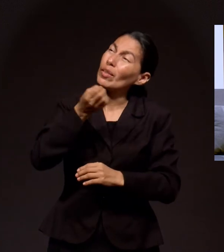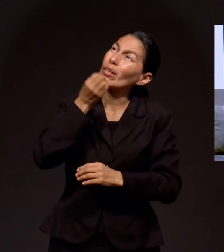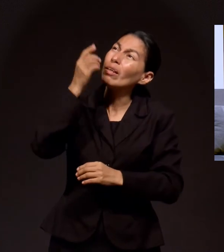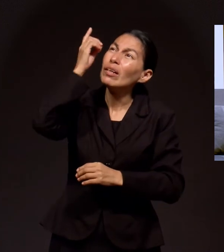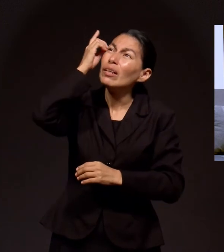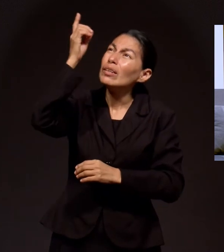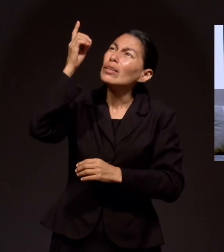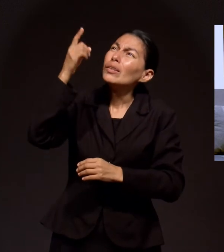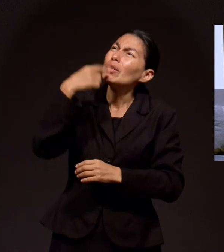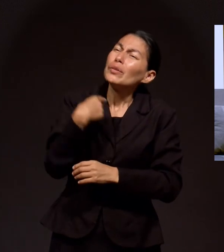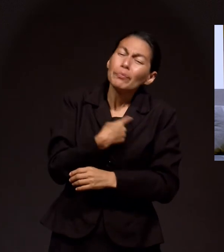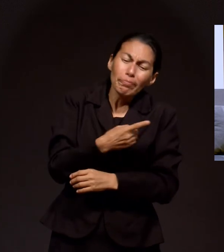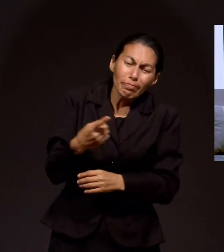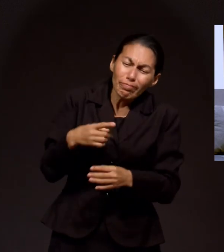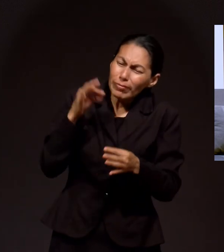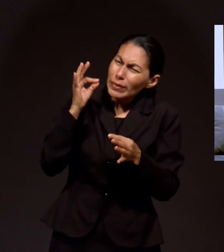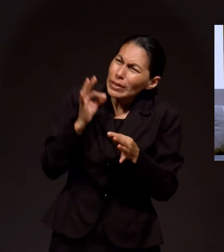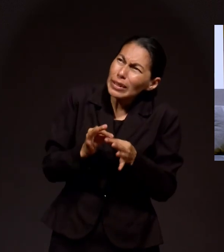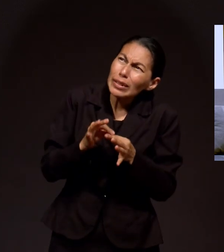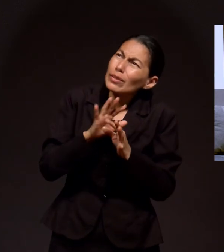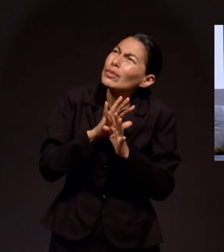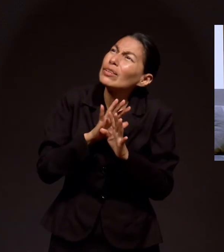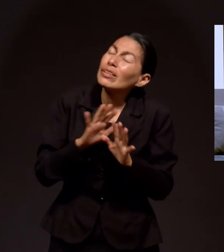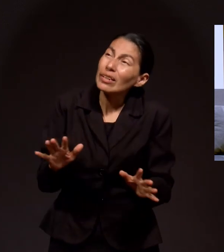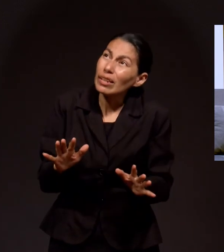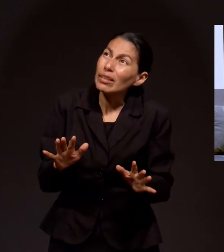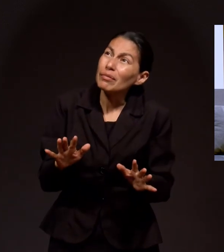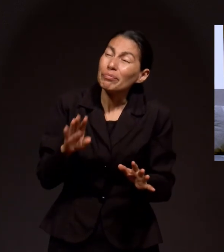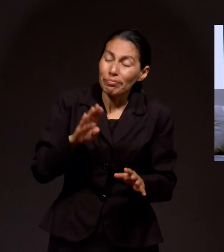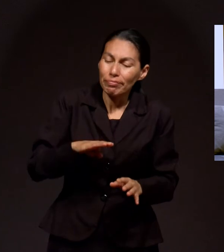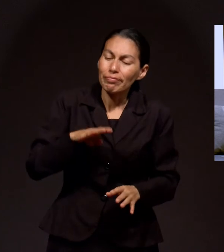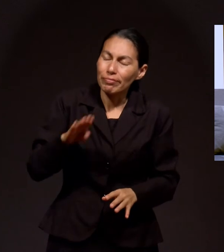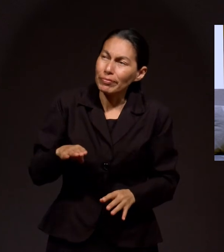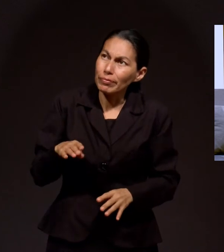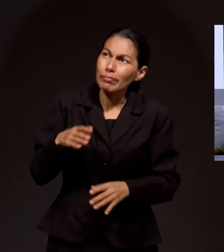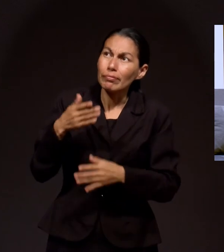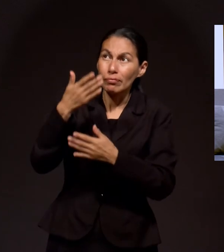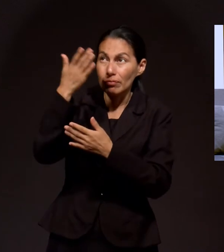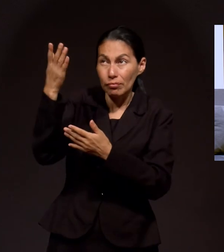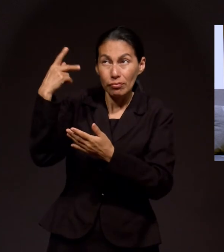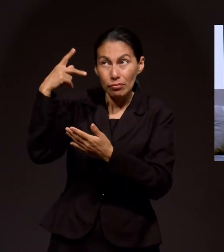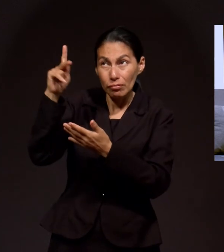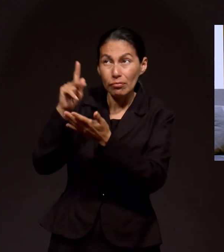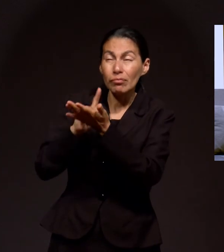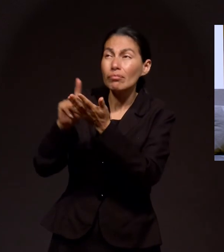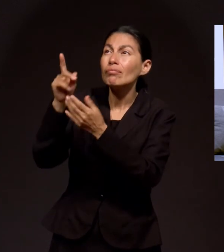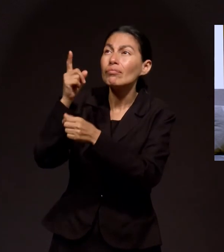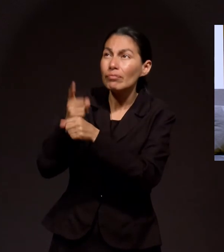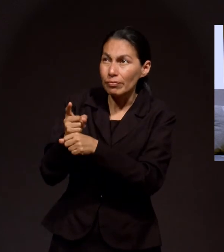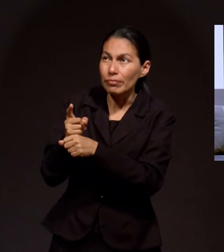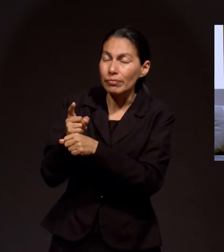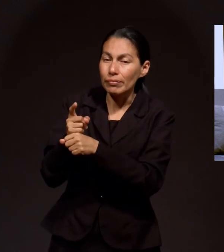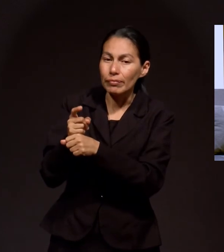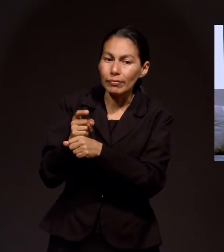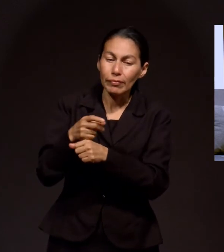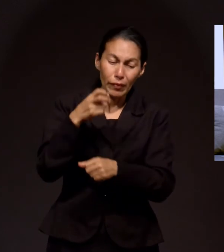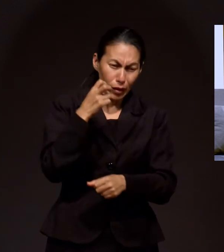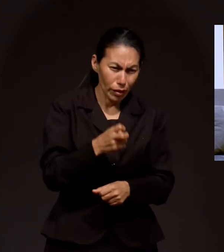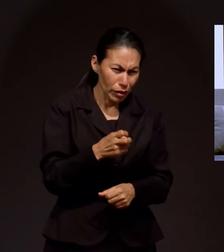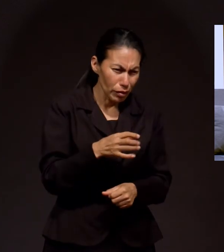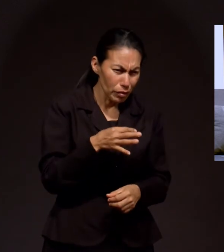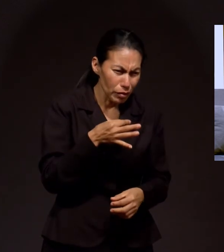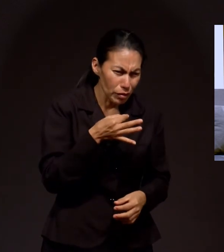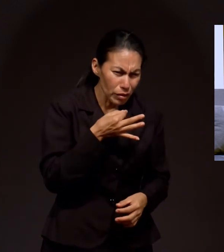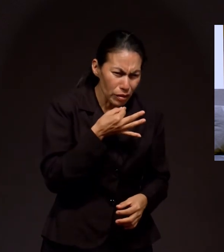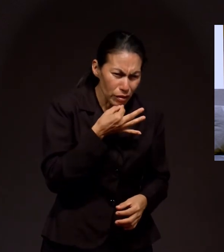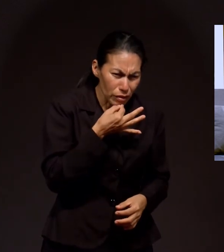estamos acá. Pero aquí hay algo interesante, Pastor, y quiero que me regale este minuto para decirle algo a la gente que nos ve. En